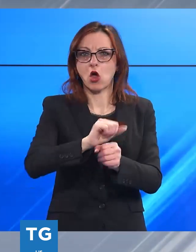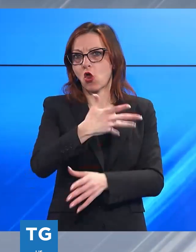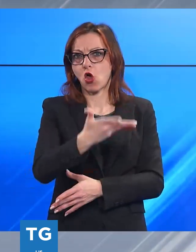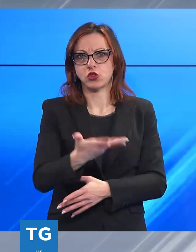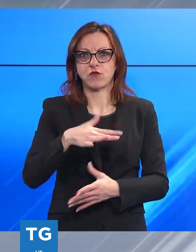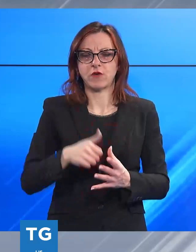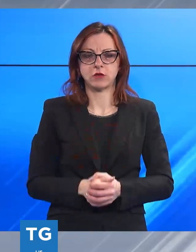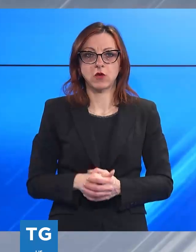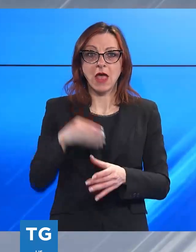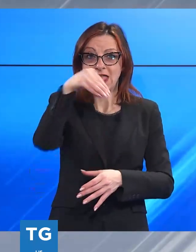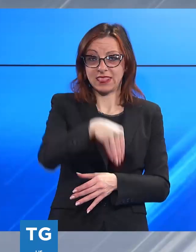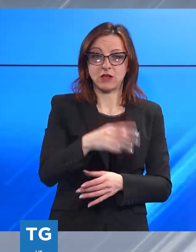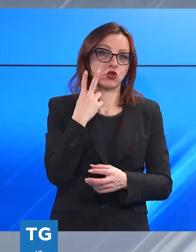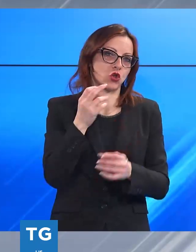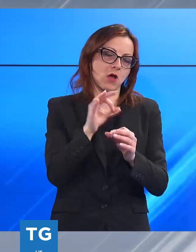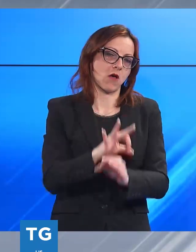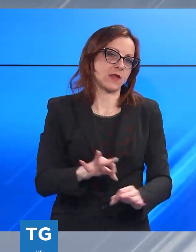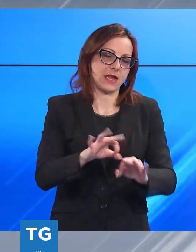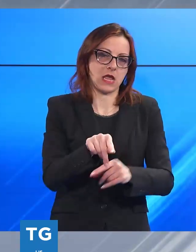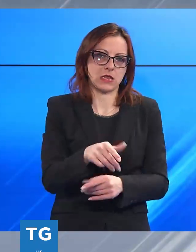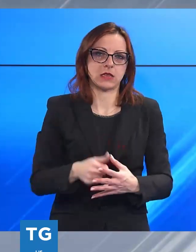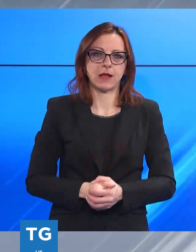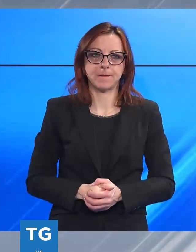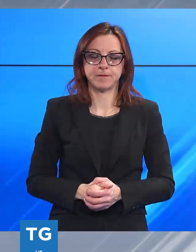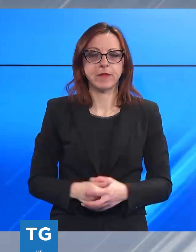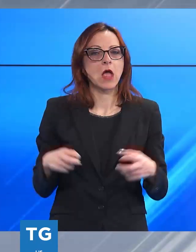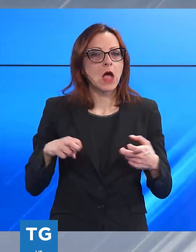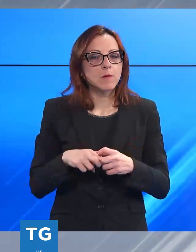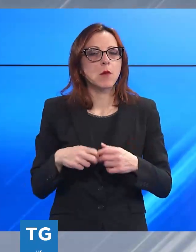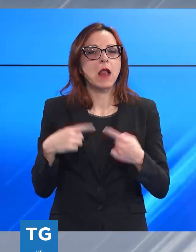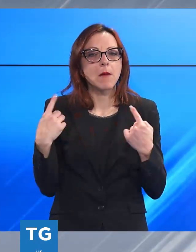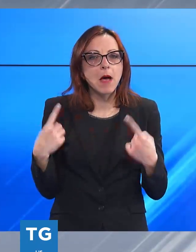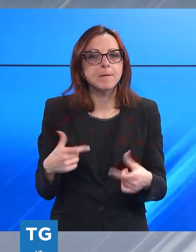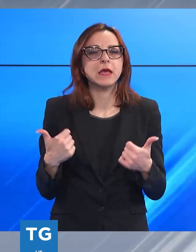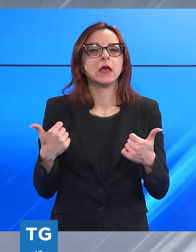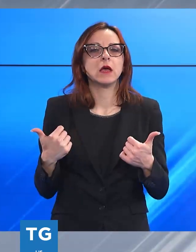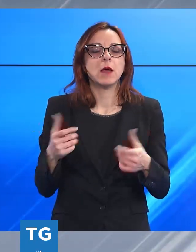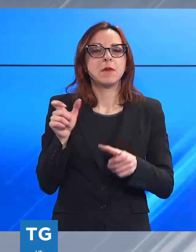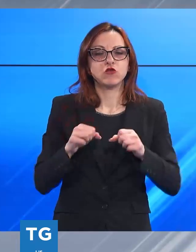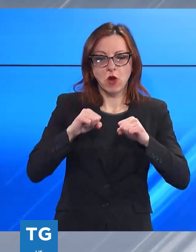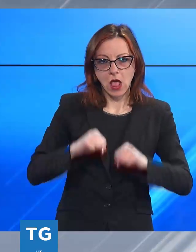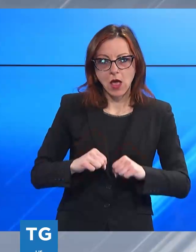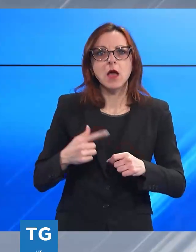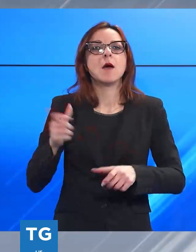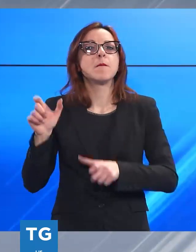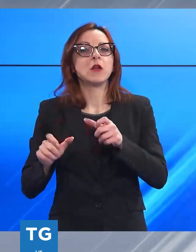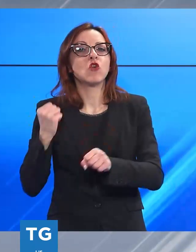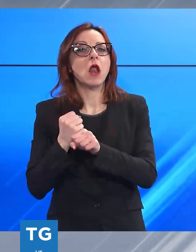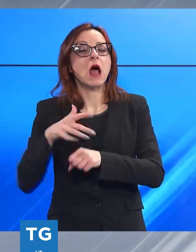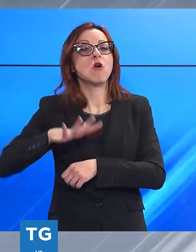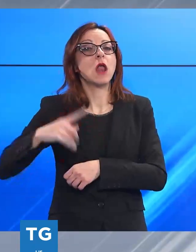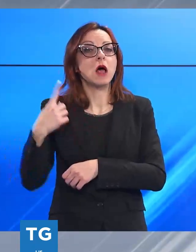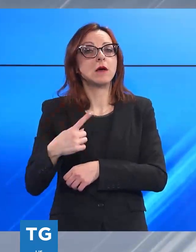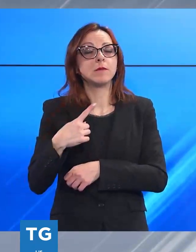questi episodi il problema già più volte sollevato sia dai residenti che dai commercianti della zona sulla sicurezza con la